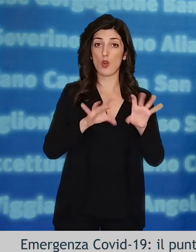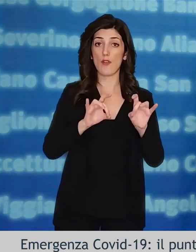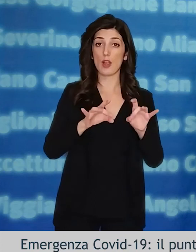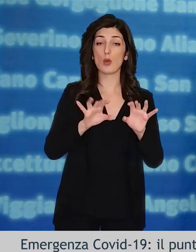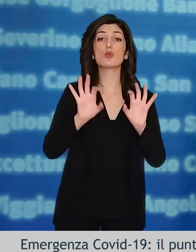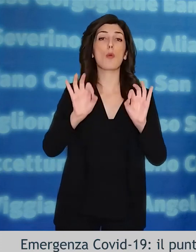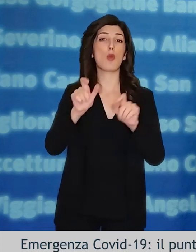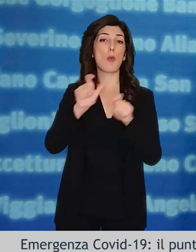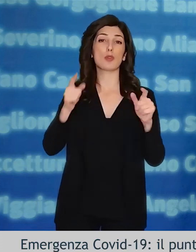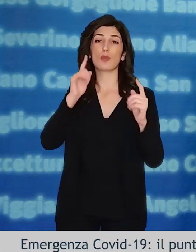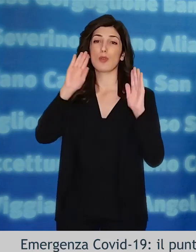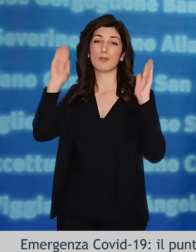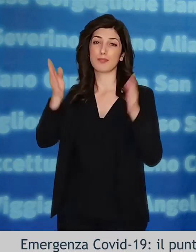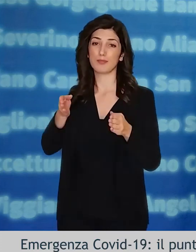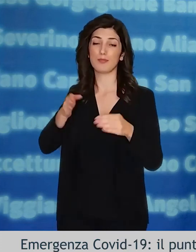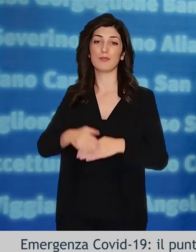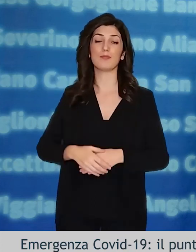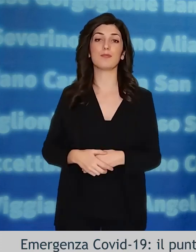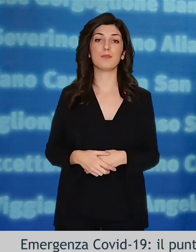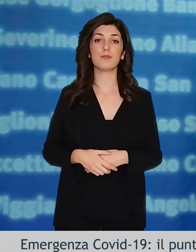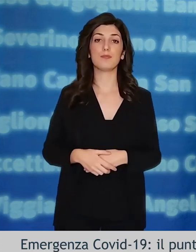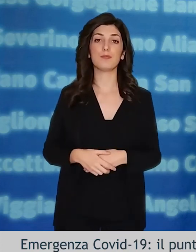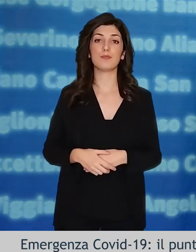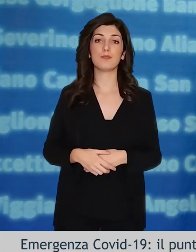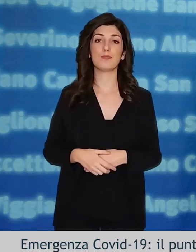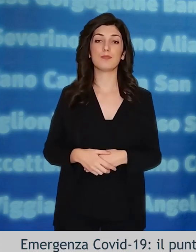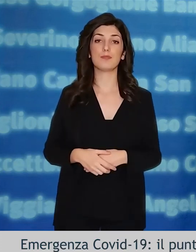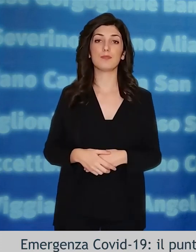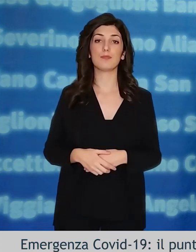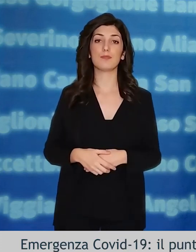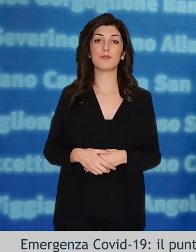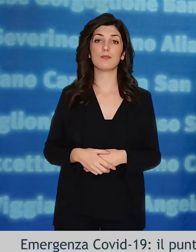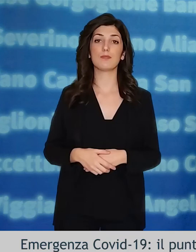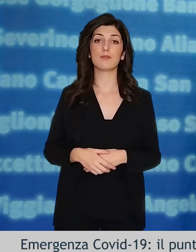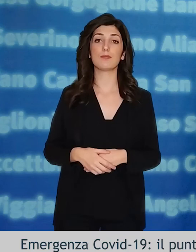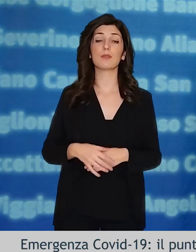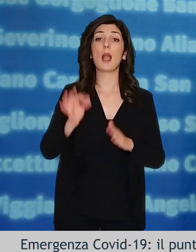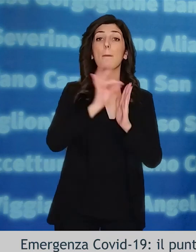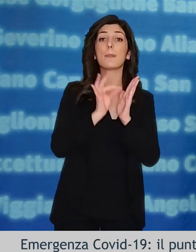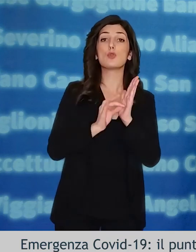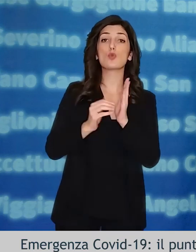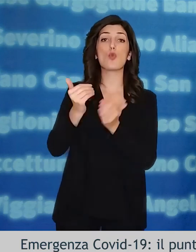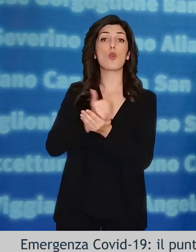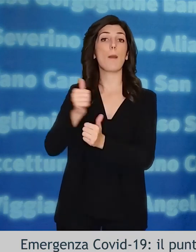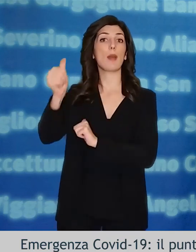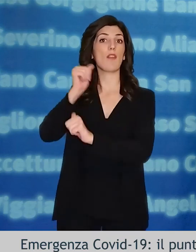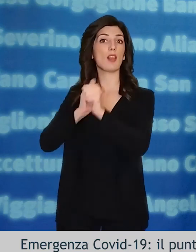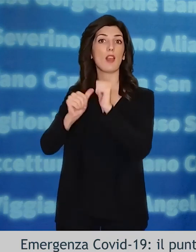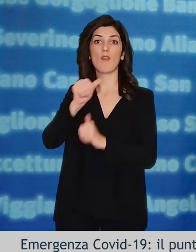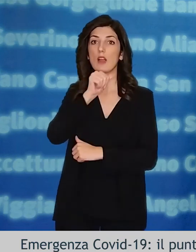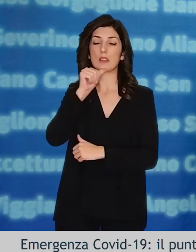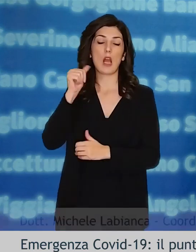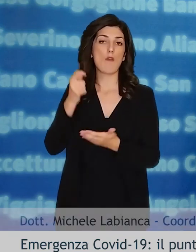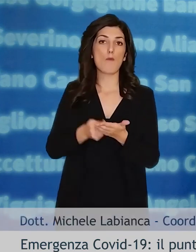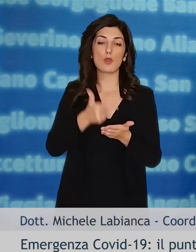di Covid-19 si manifesta appunto in questi soggetti. Fondamentali in quest'ambito sono le misure